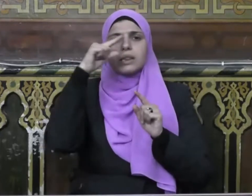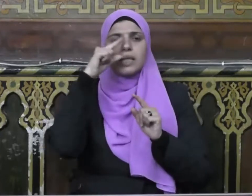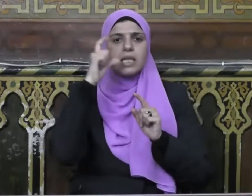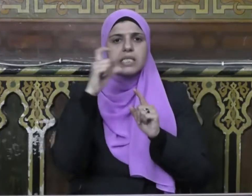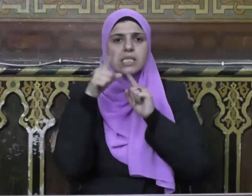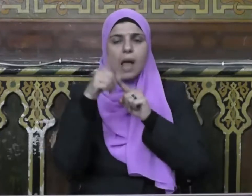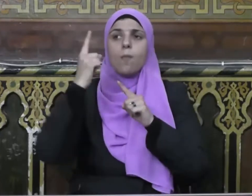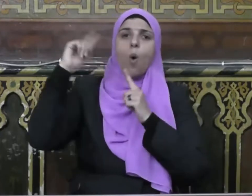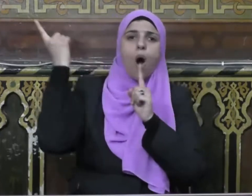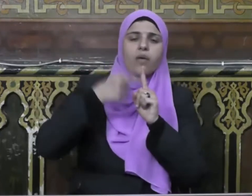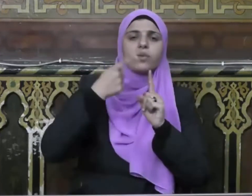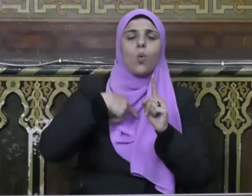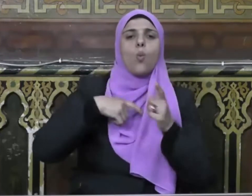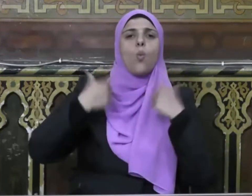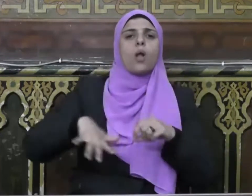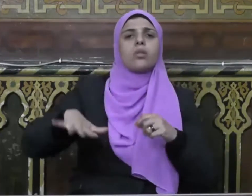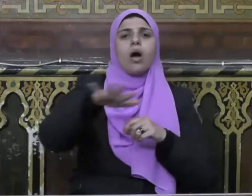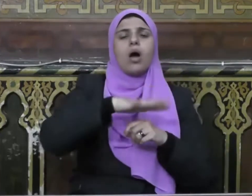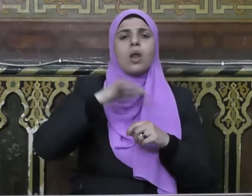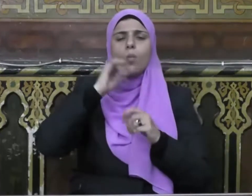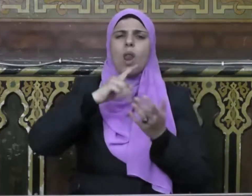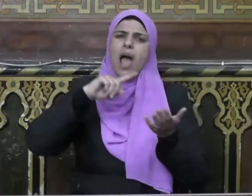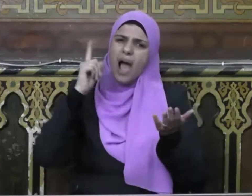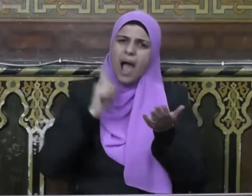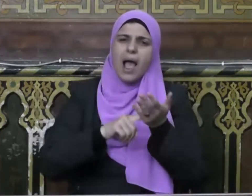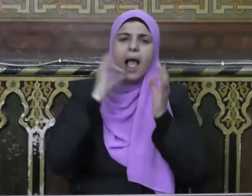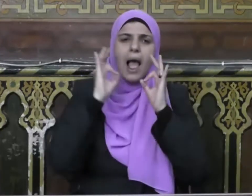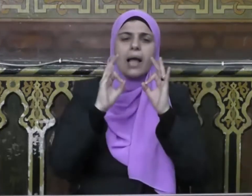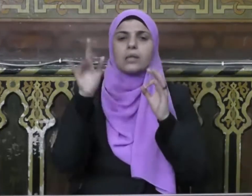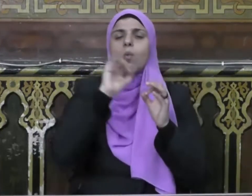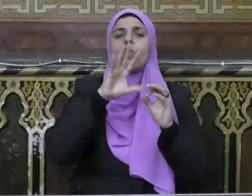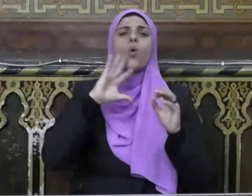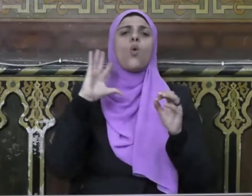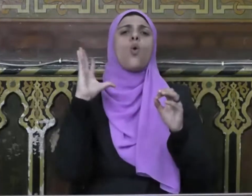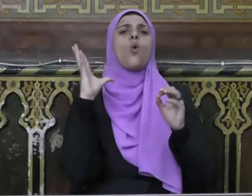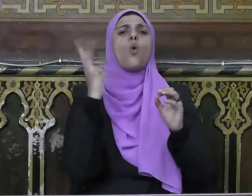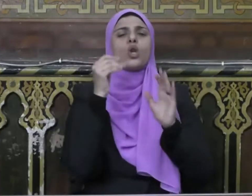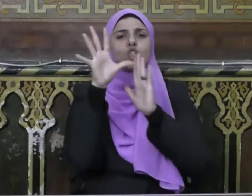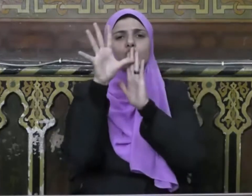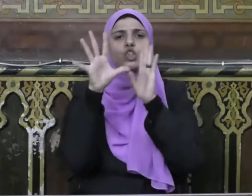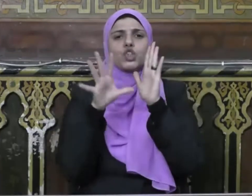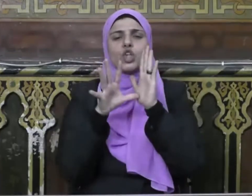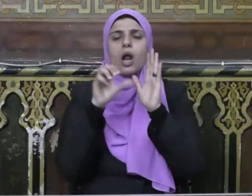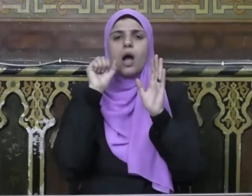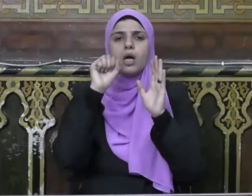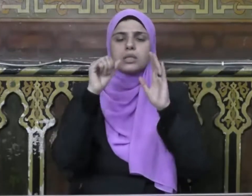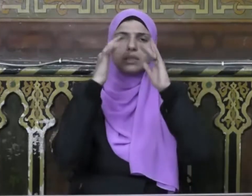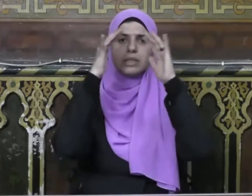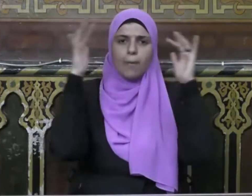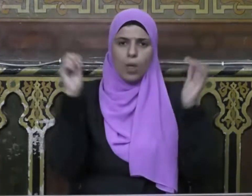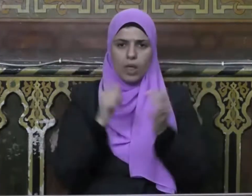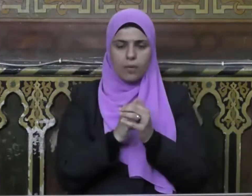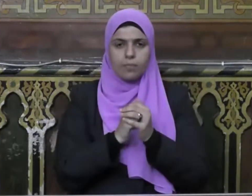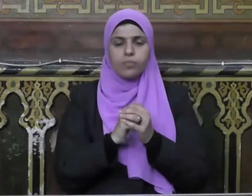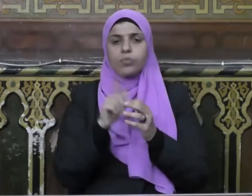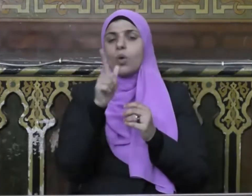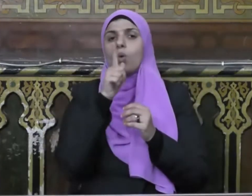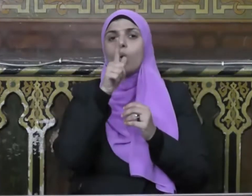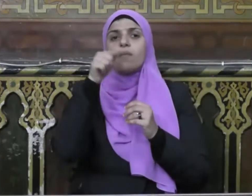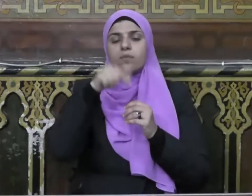الحنيف وتفرضه الوطنية وأكدت عليه جميع الشرائع السماوية